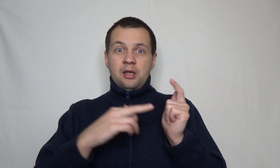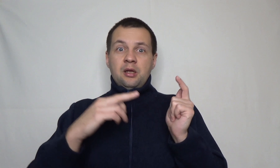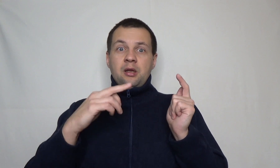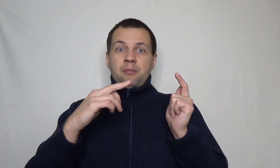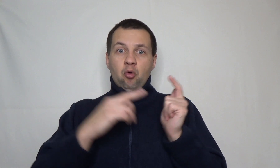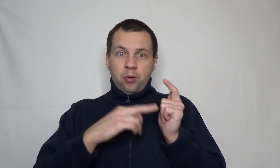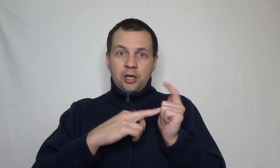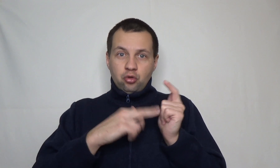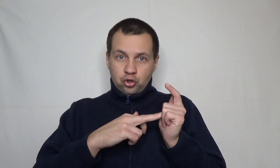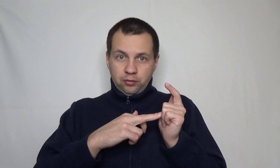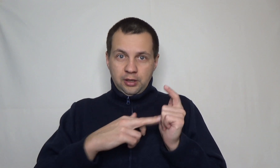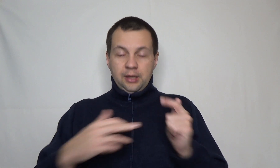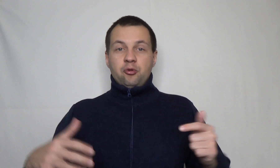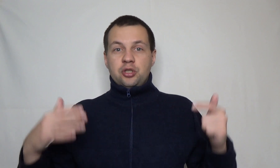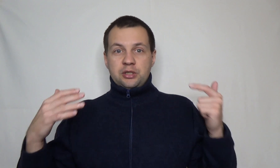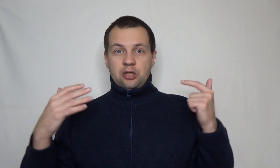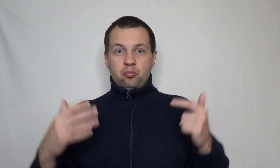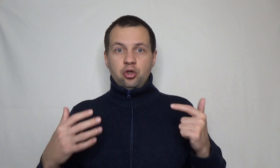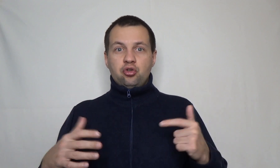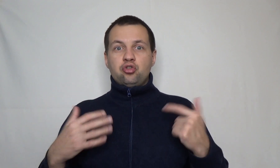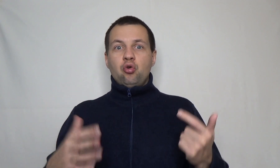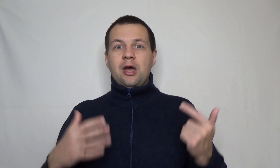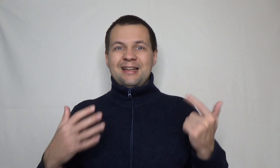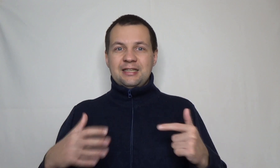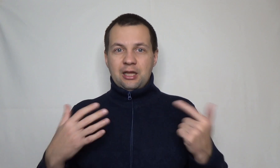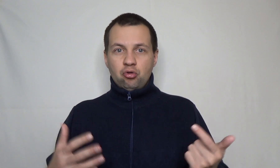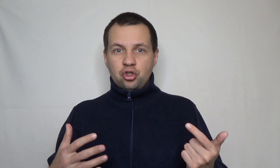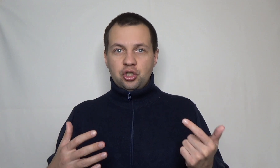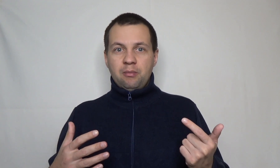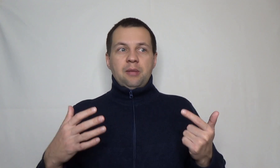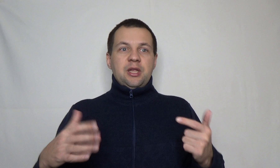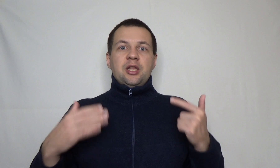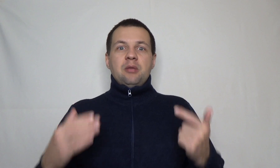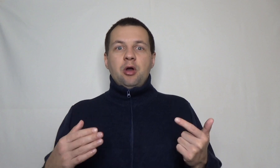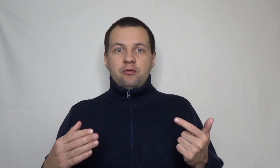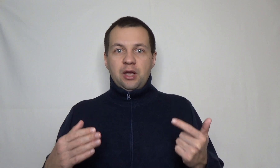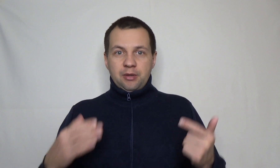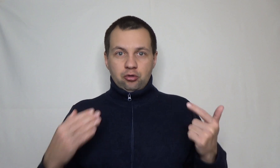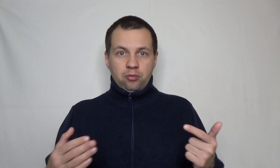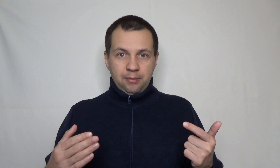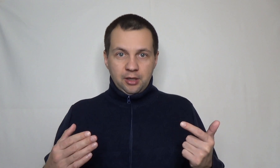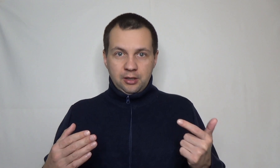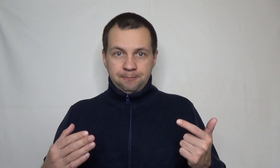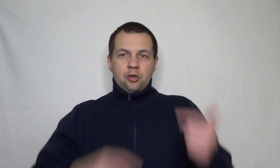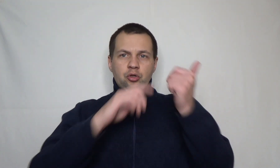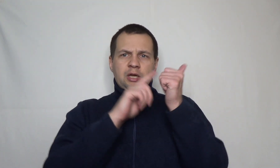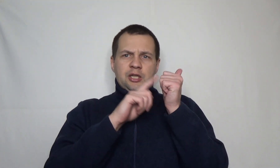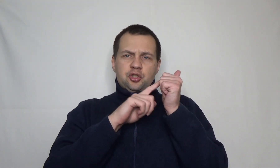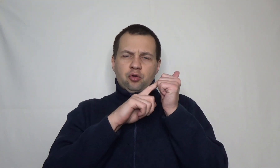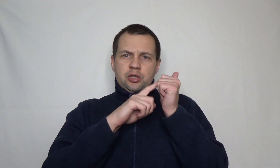покупали дешево, да. Я просто сразу понял, что я стоил гораздо дороже, чем меня нанимают в найме на тот момент, да. Ну и далее, четвертый